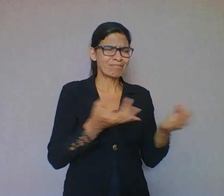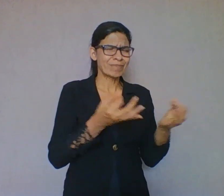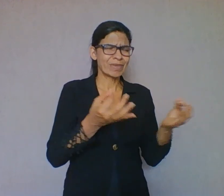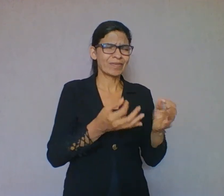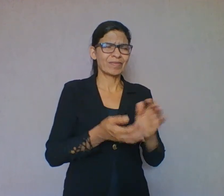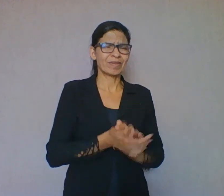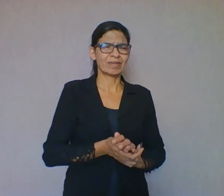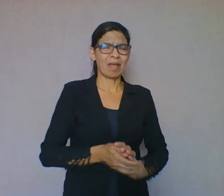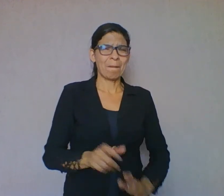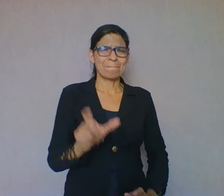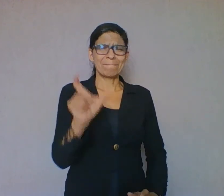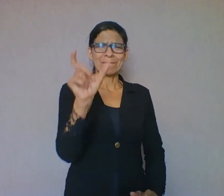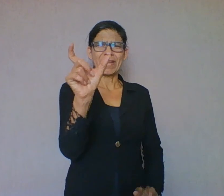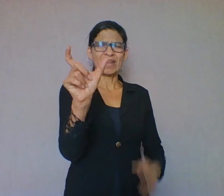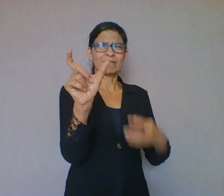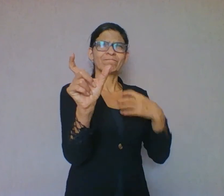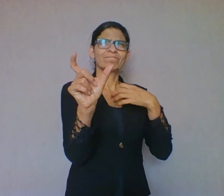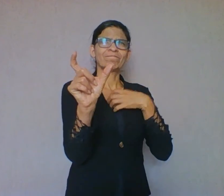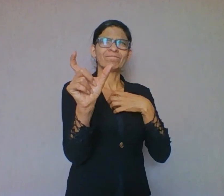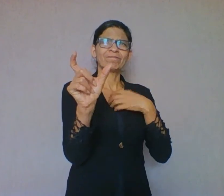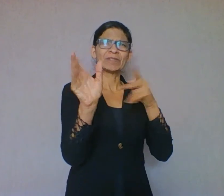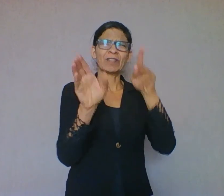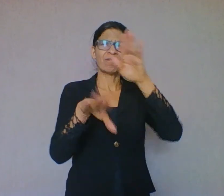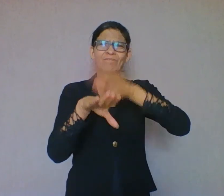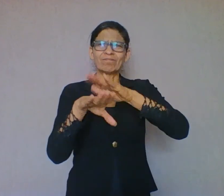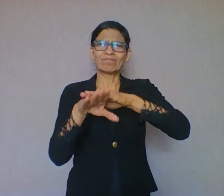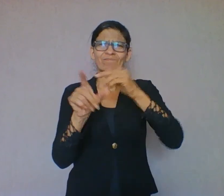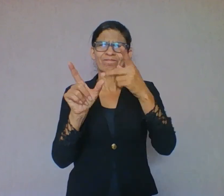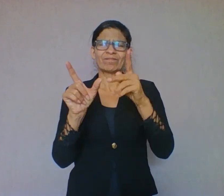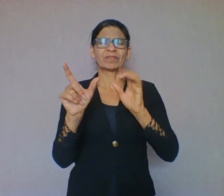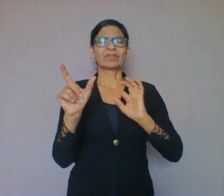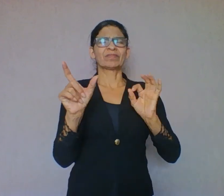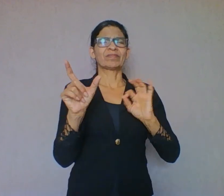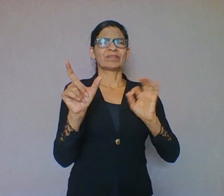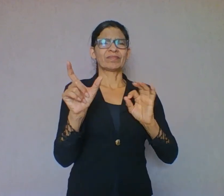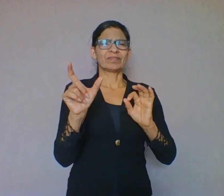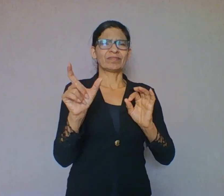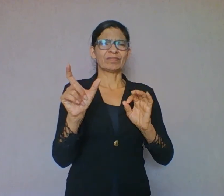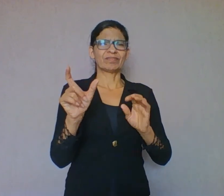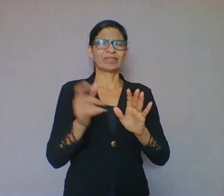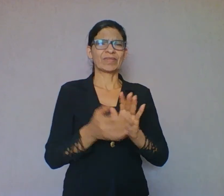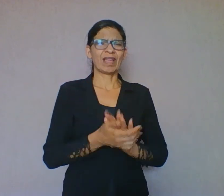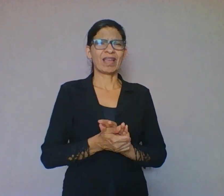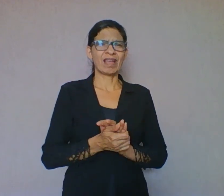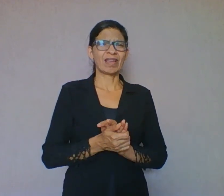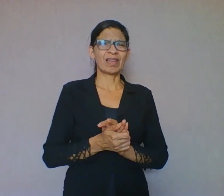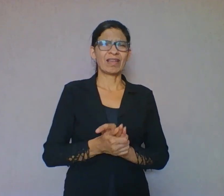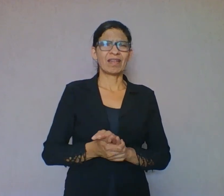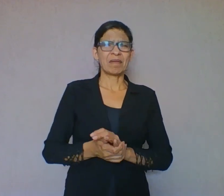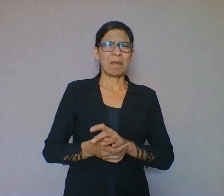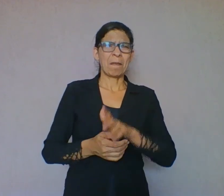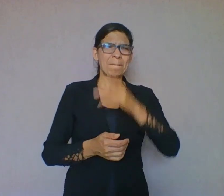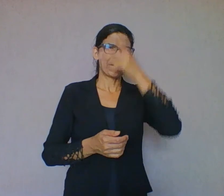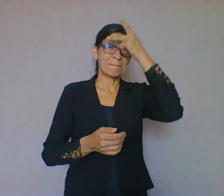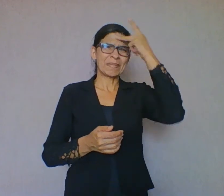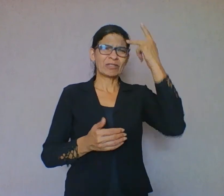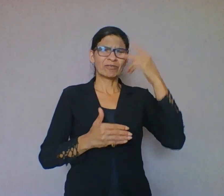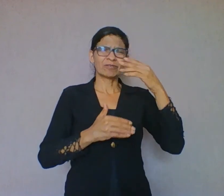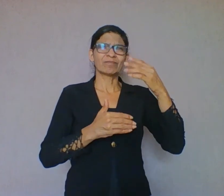mesma. Ele é determinado pelas posições ideológicas colocadas em jogo no processo histórico no qual as palavras